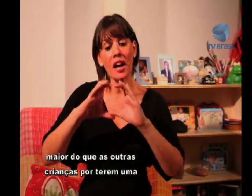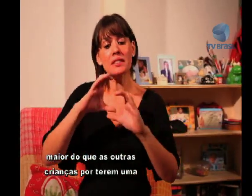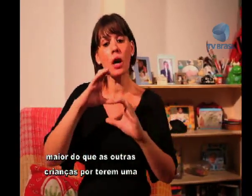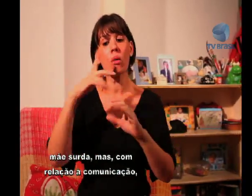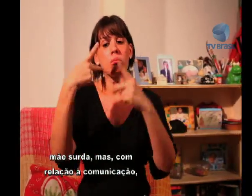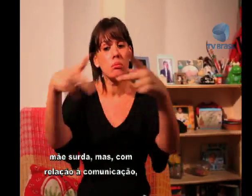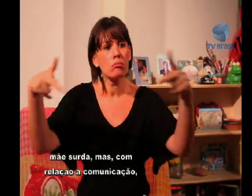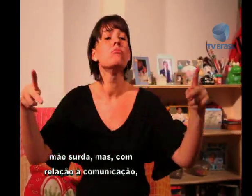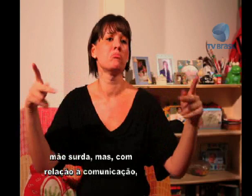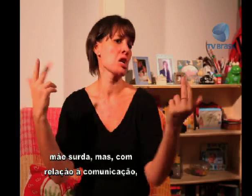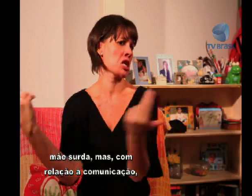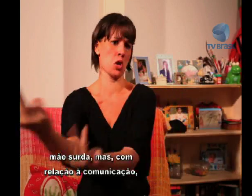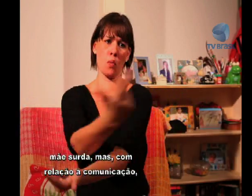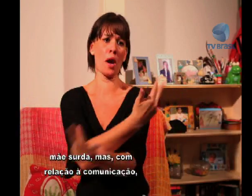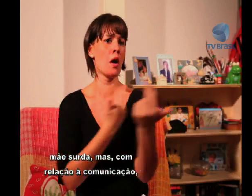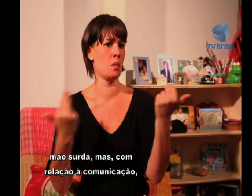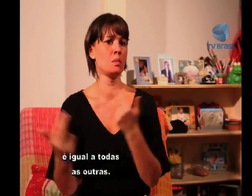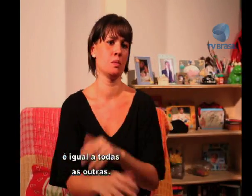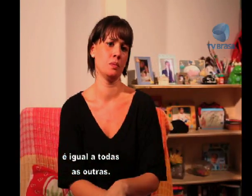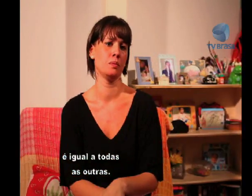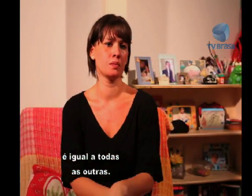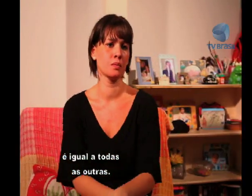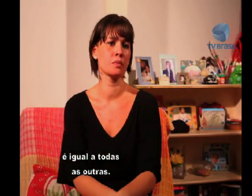de ter uma mãe surda. Mas, com relação à comunicação, é igual a todas as outras.